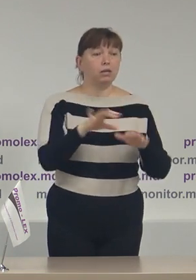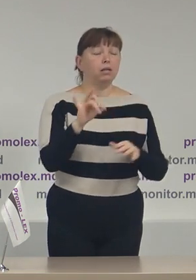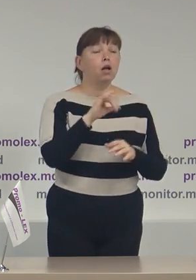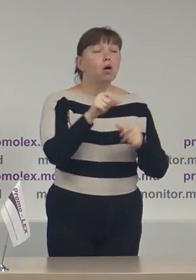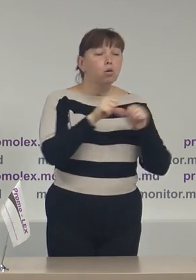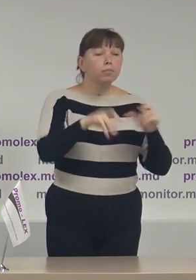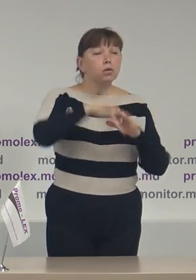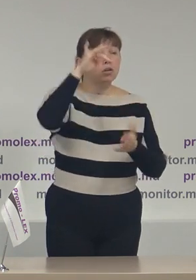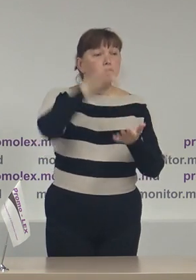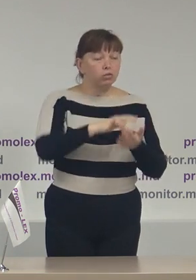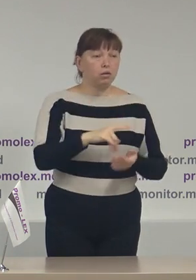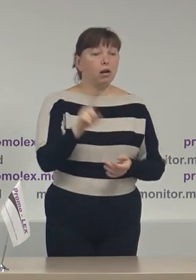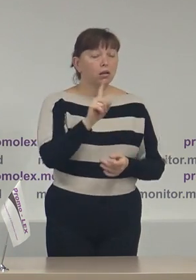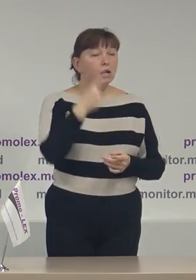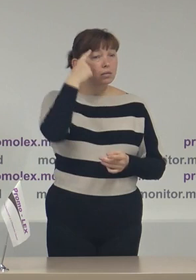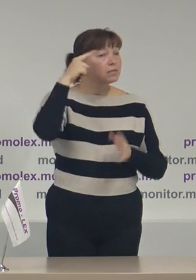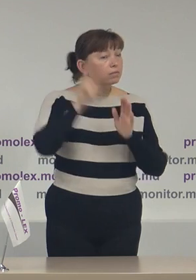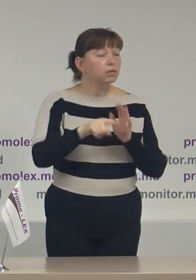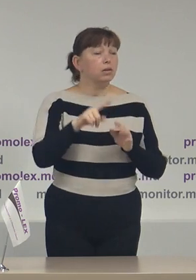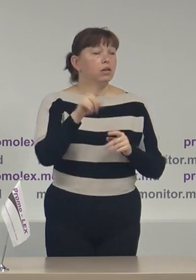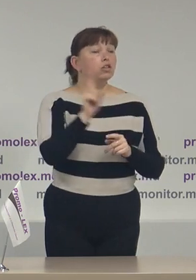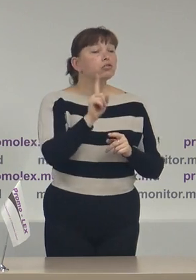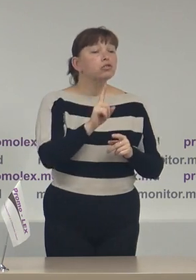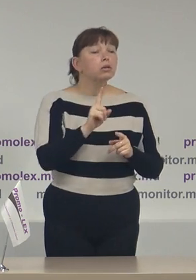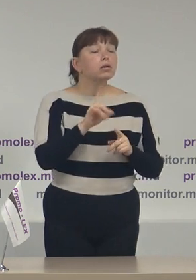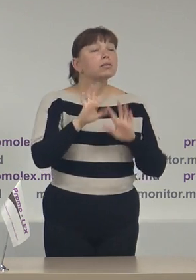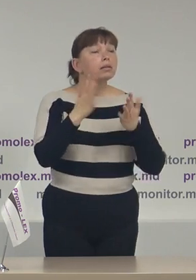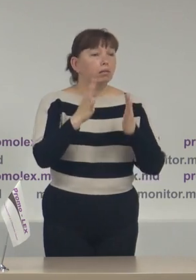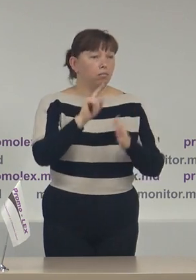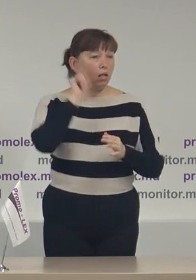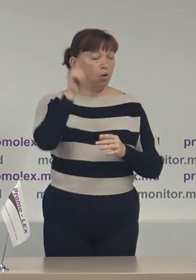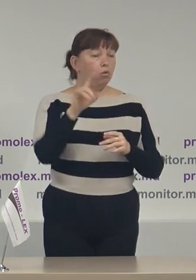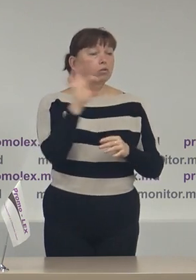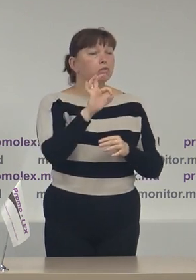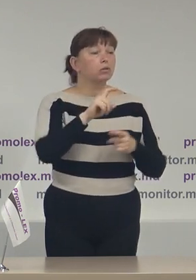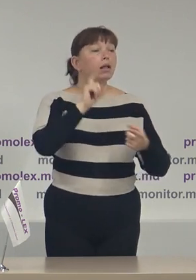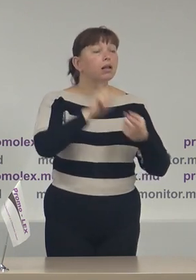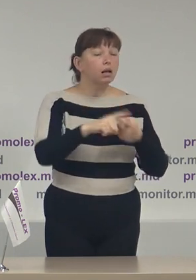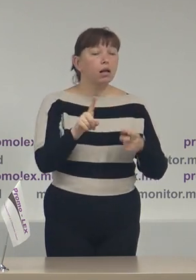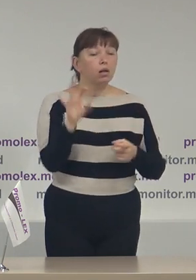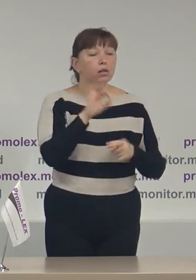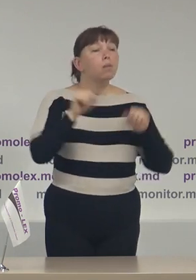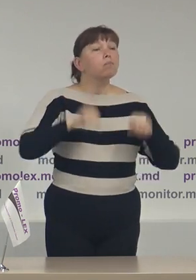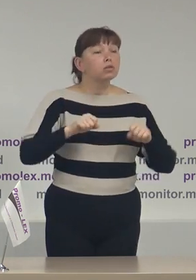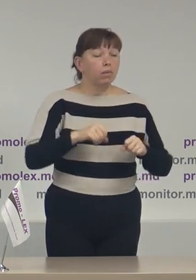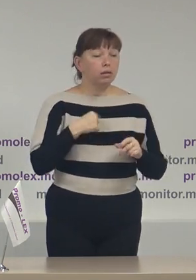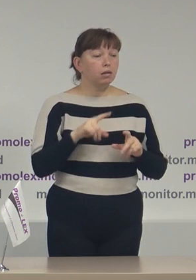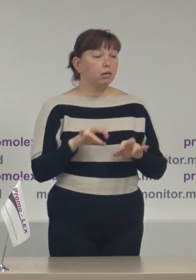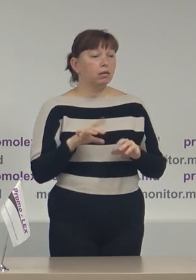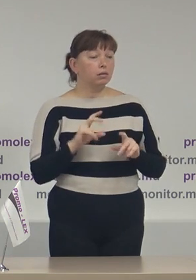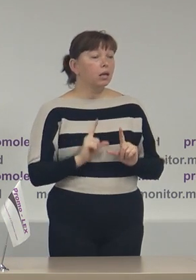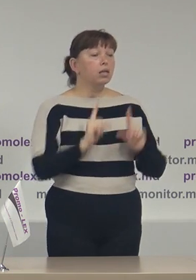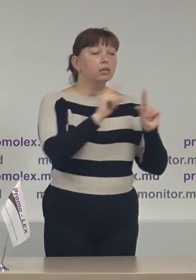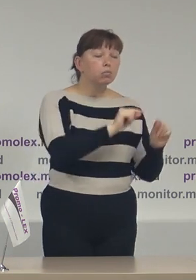Electorale Centrale, pentru a fi la curent cu ultimele evoluții în ceea ce privește posibilitățile de deplasare sau